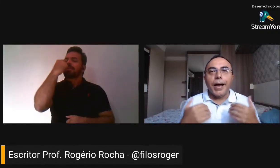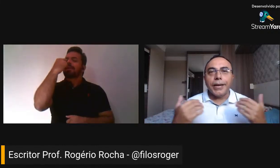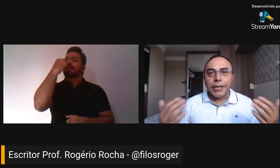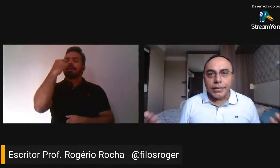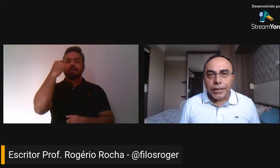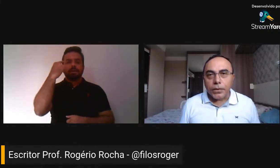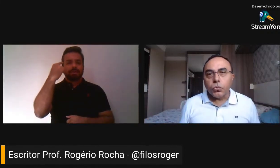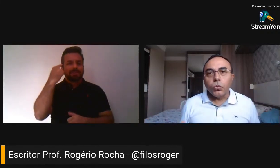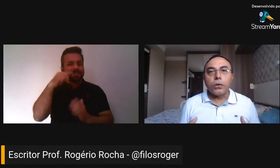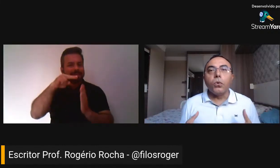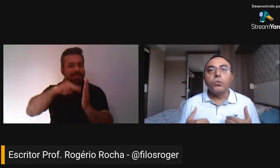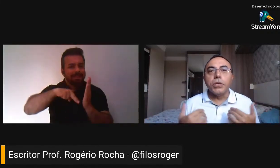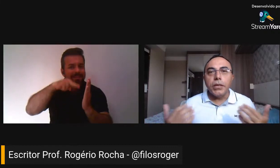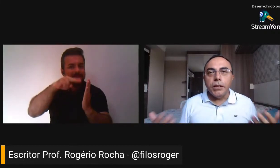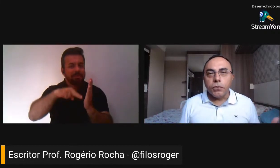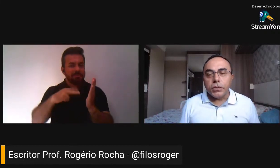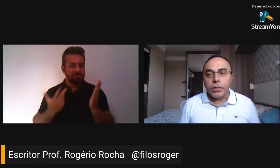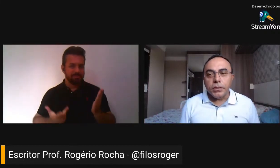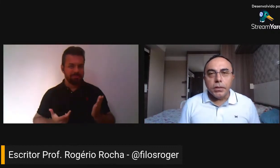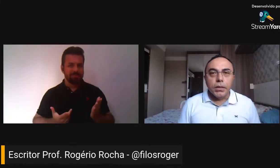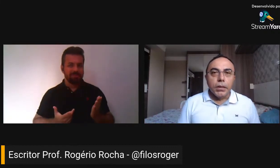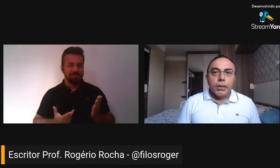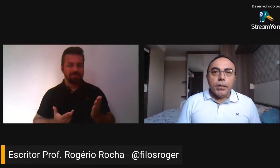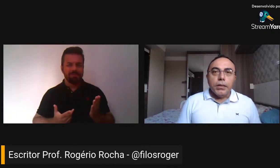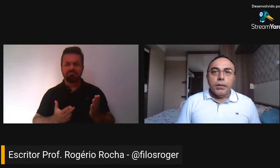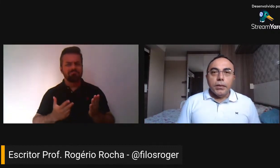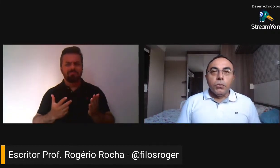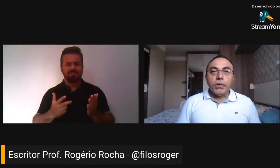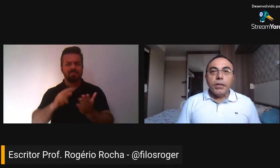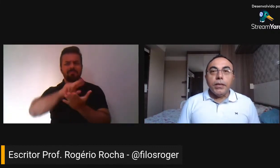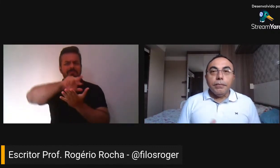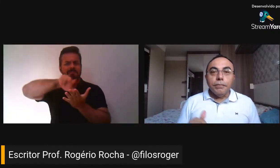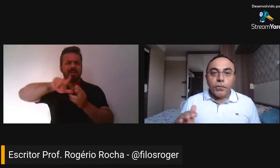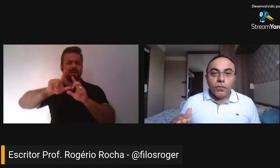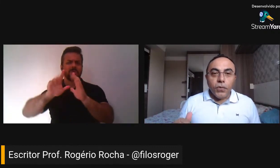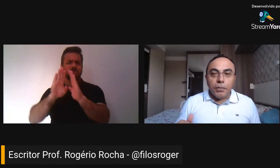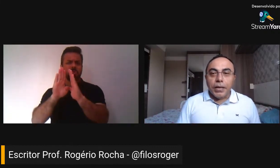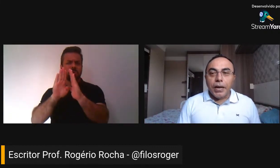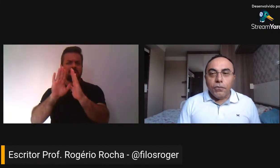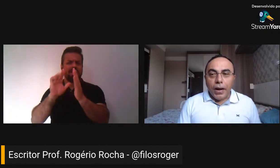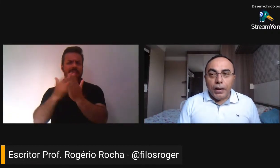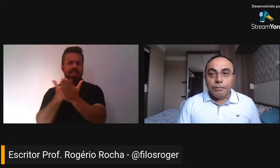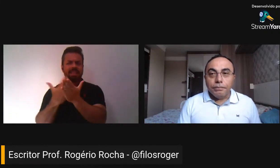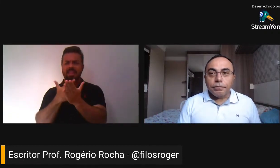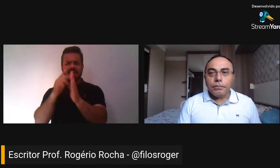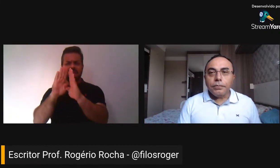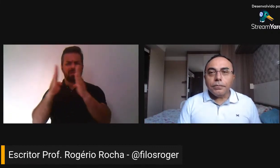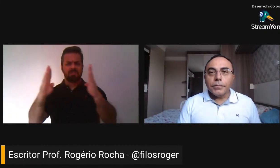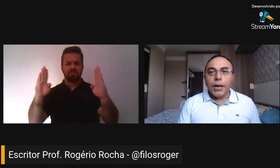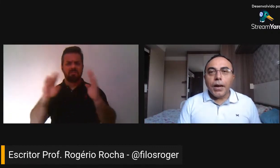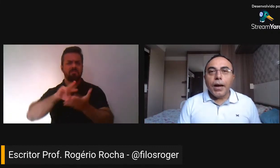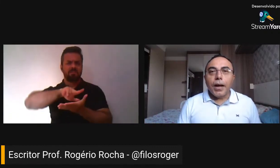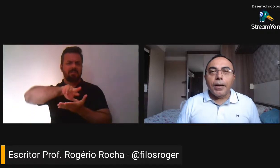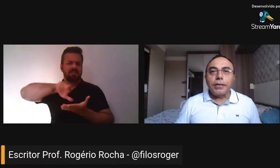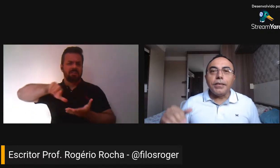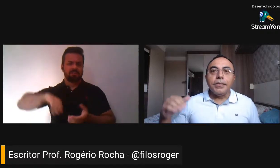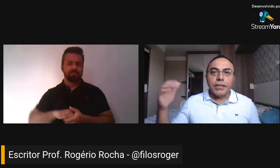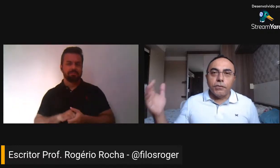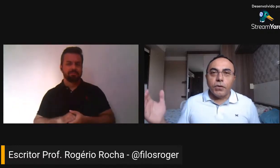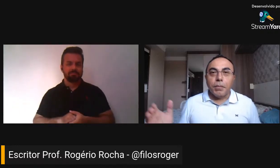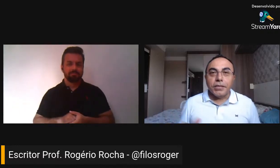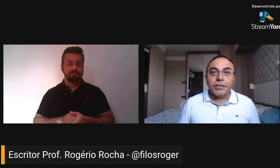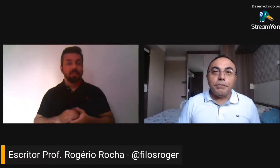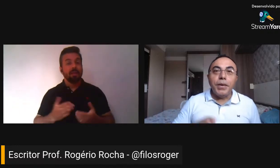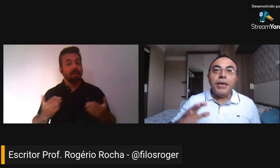a área da literatura, com os livros em si. E o que vai me levar a